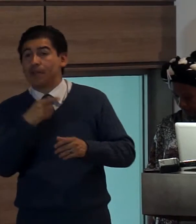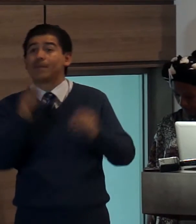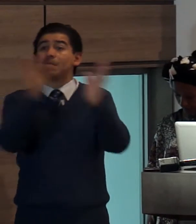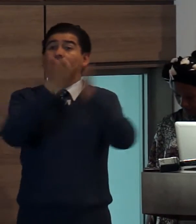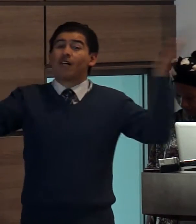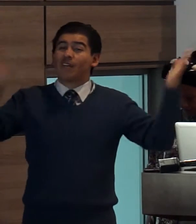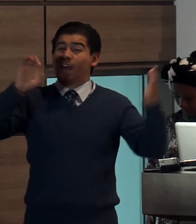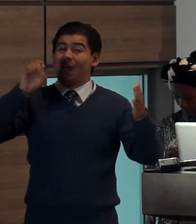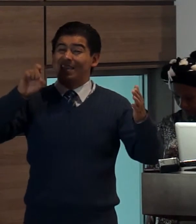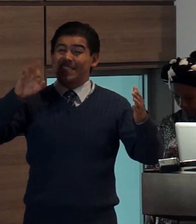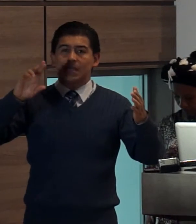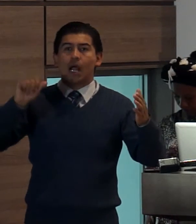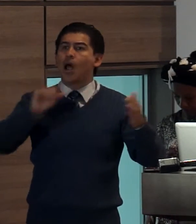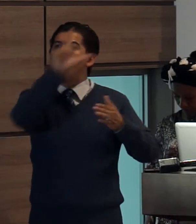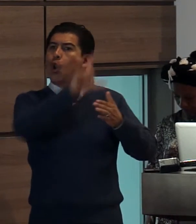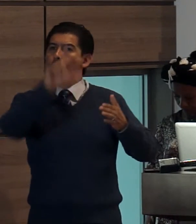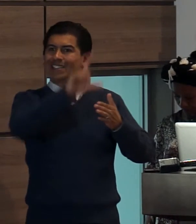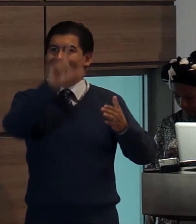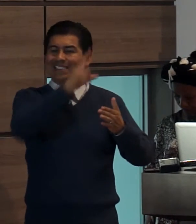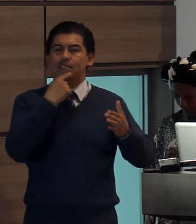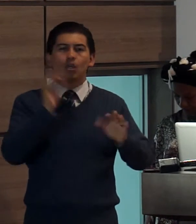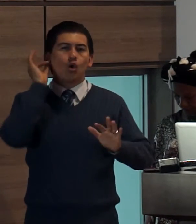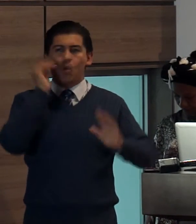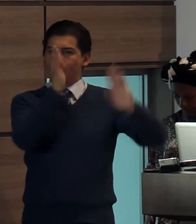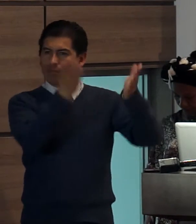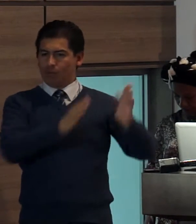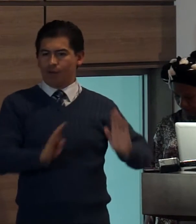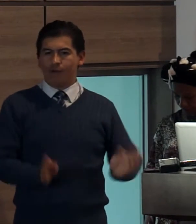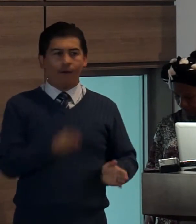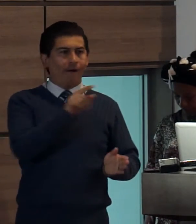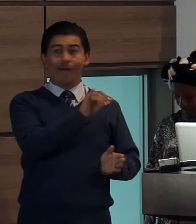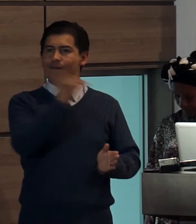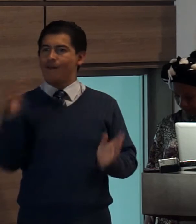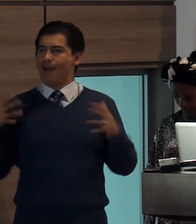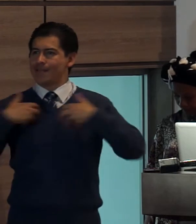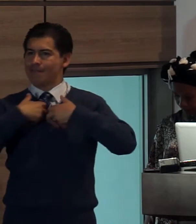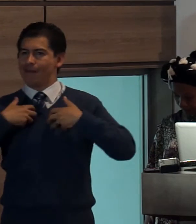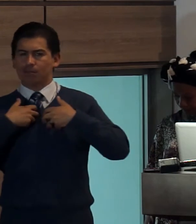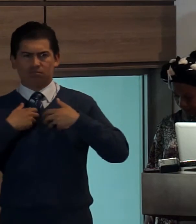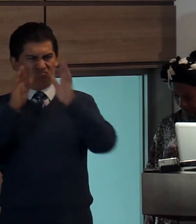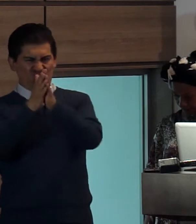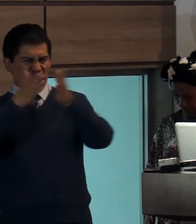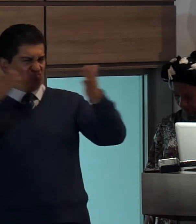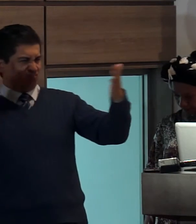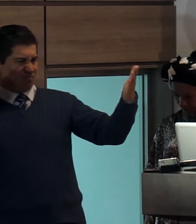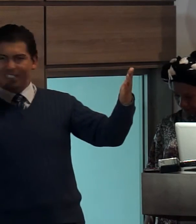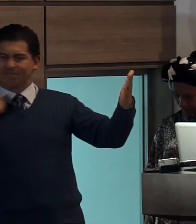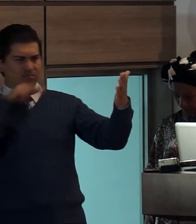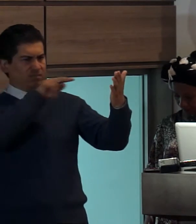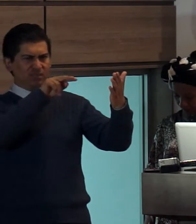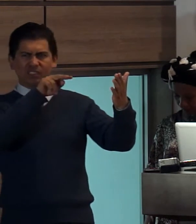su portada de una sex y comparar el cuerpo femenino con el de un animal y una noticia en las páginas interiores promovió la idea